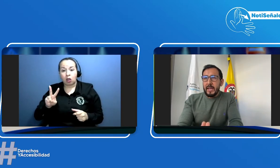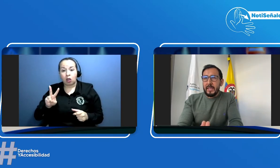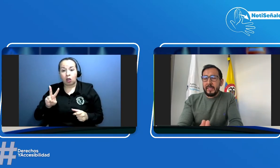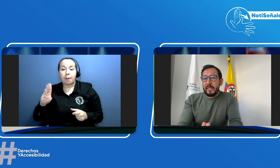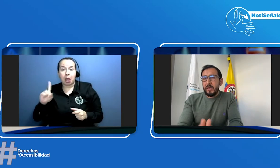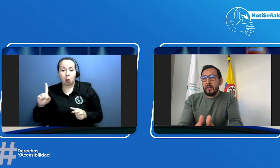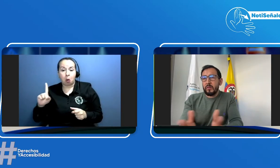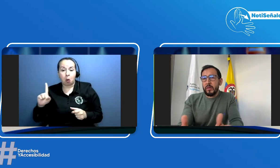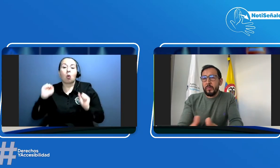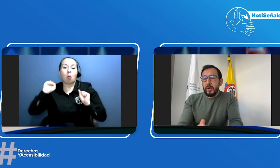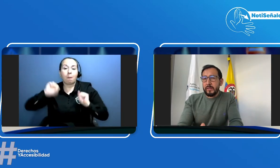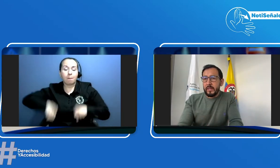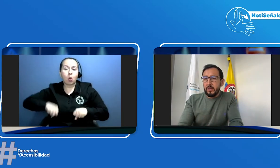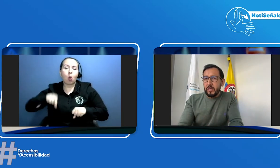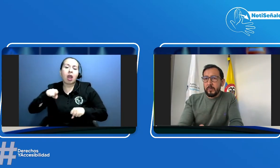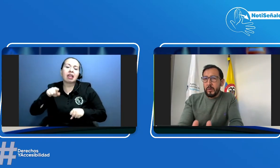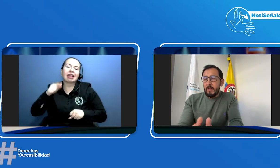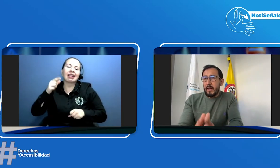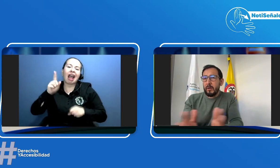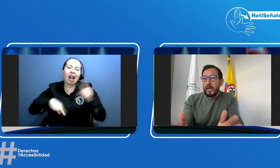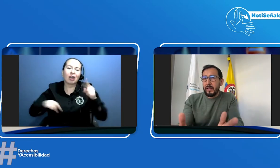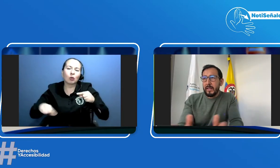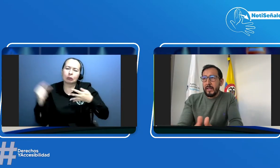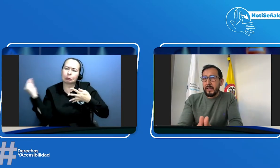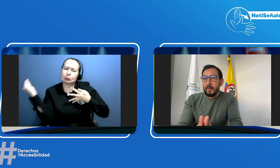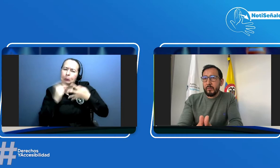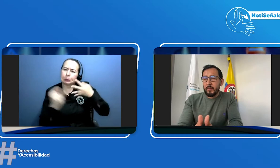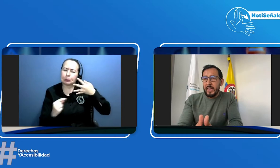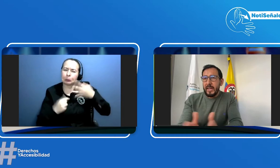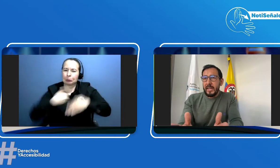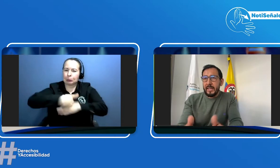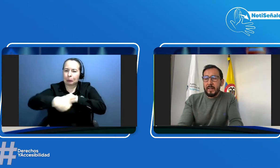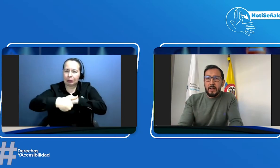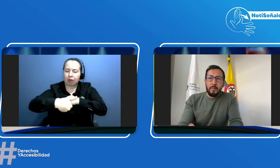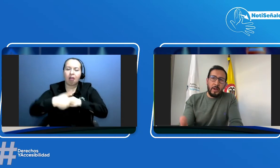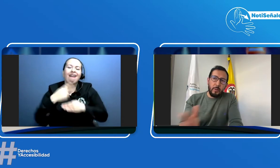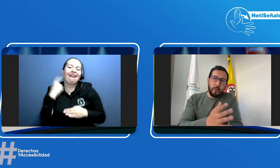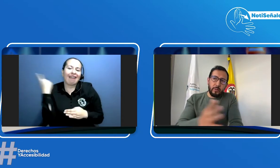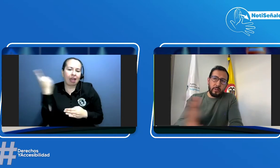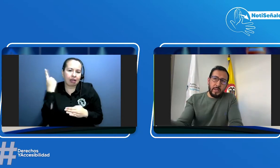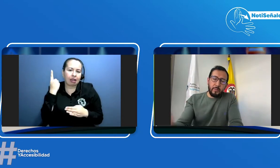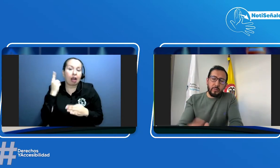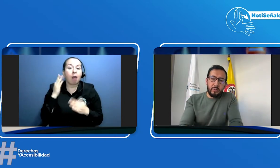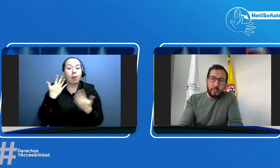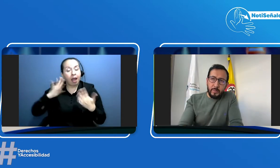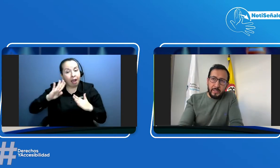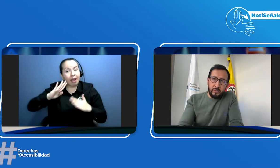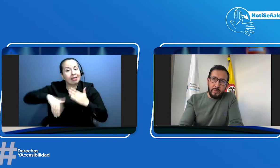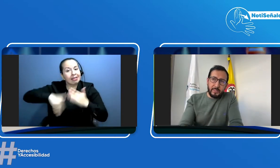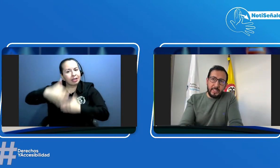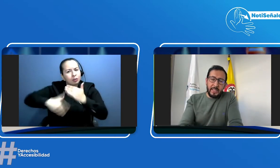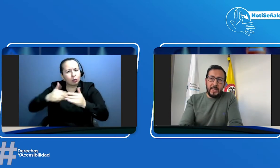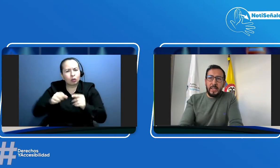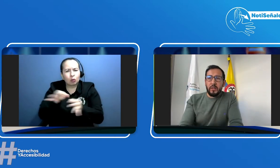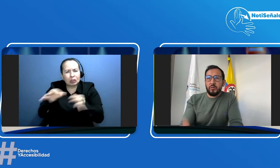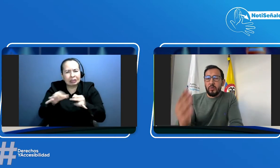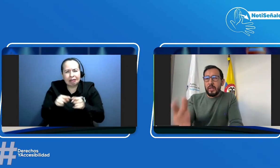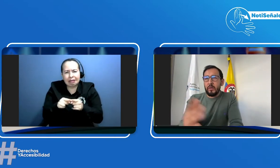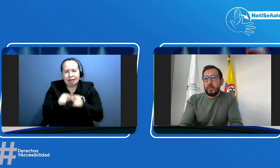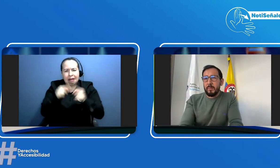licencia con algún tipo de restricciones digamos de manera genérica para luego digamos hacer una explicación más detallada sobre los elementos